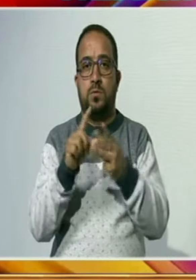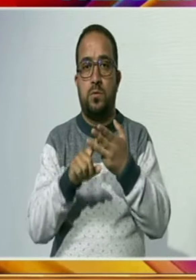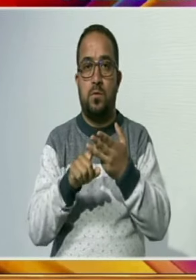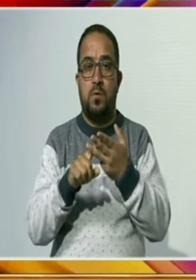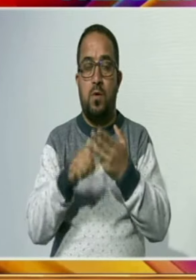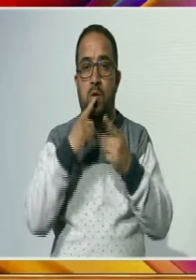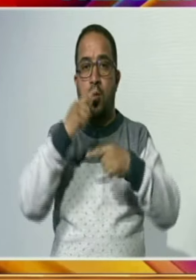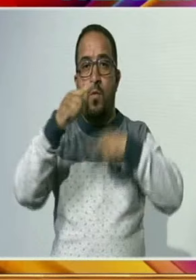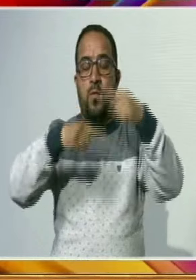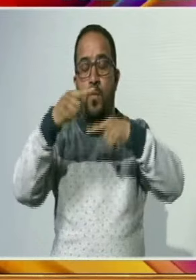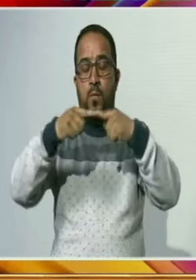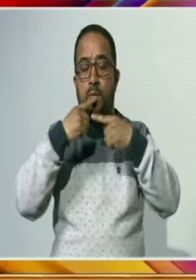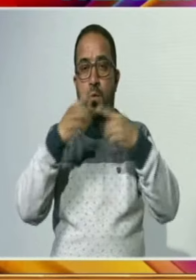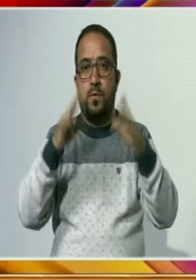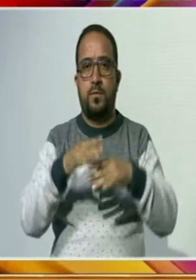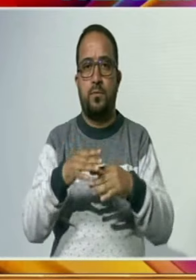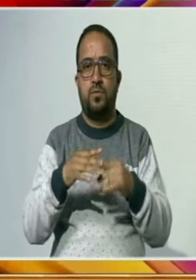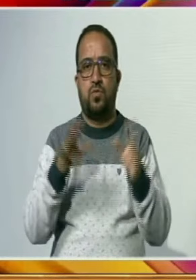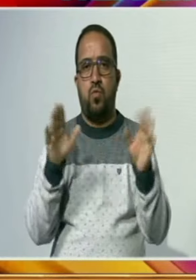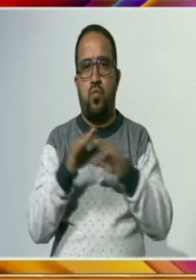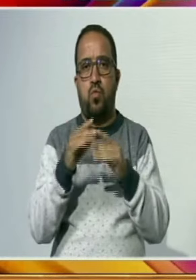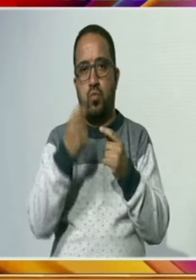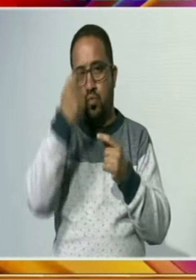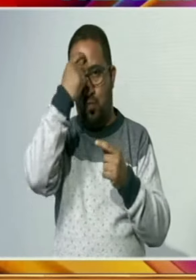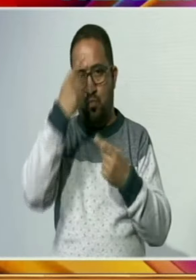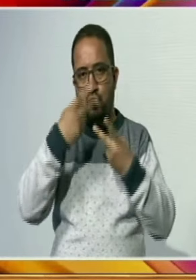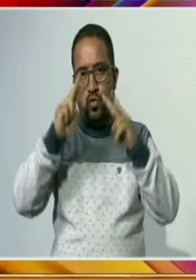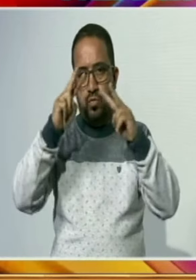پسیاں گر آنے کا زیادہ خطرہ رہتا ہے